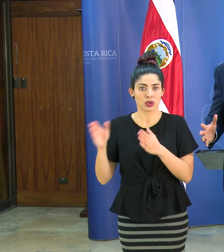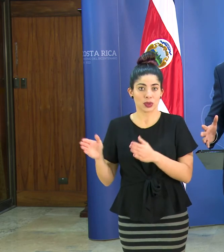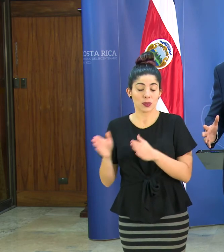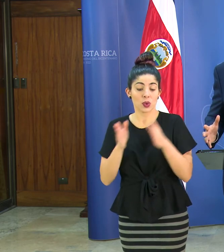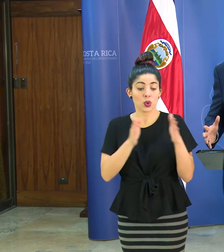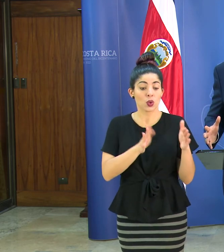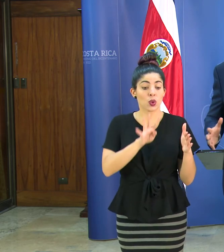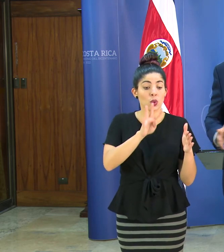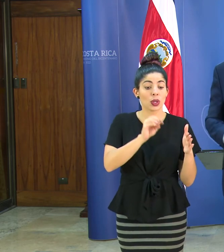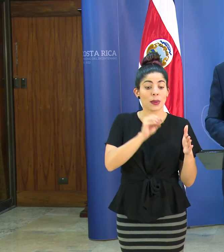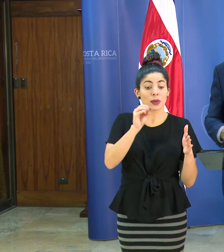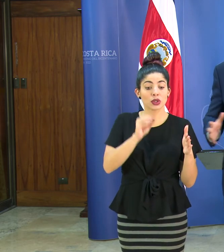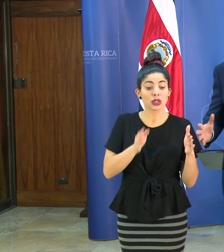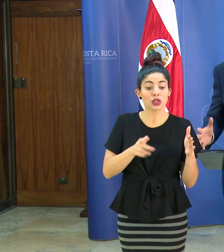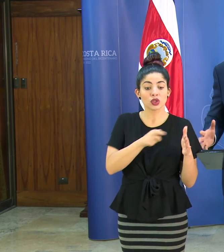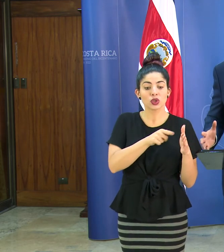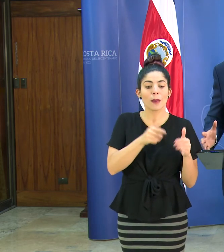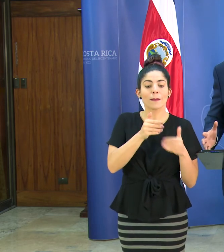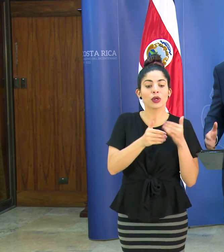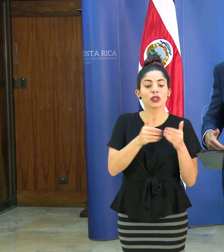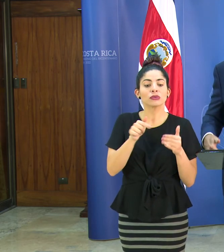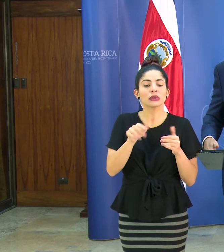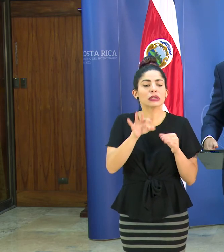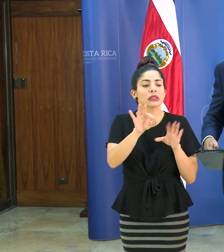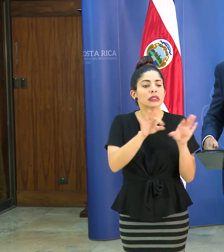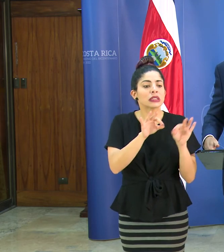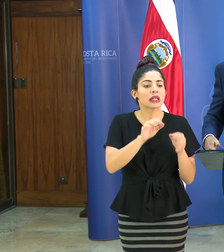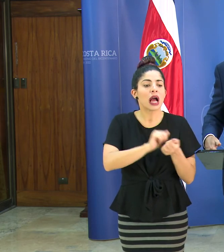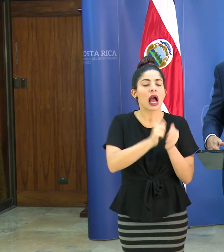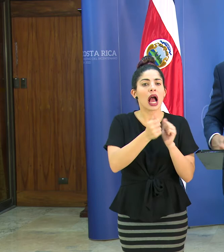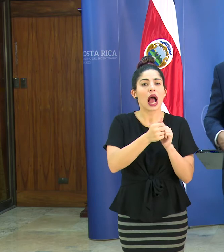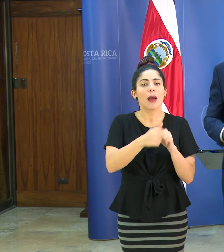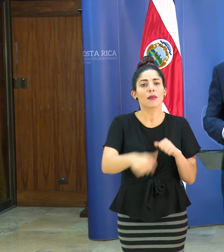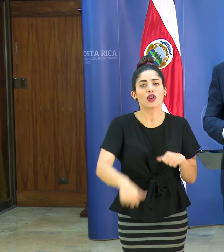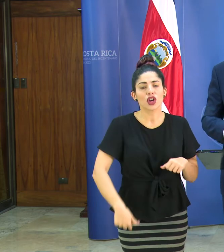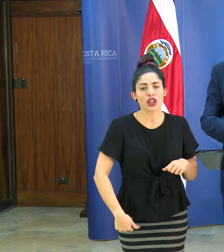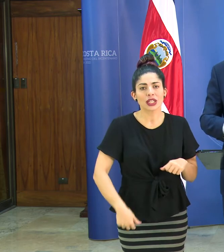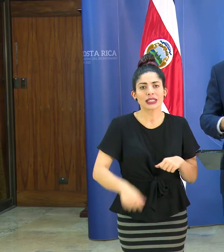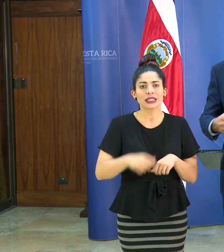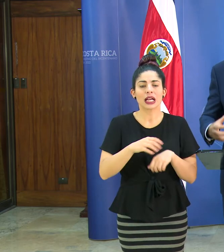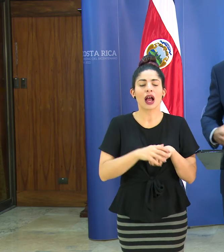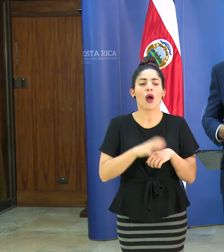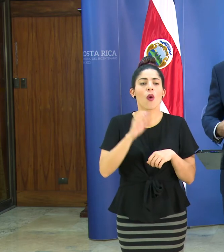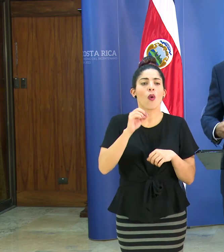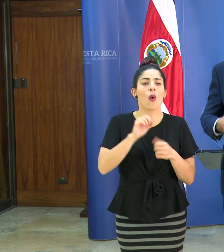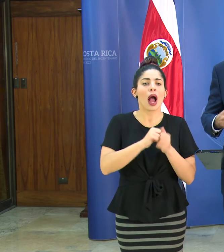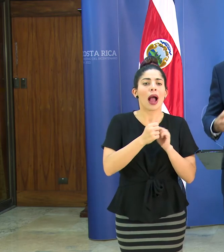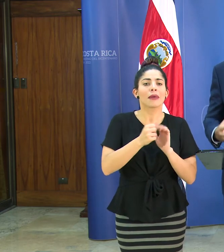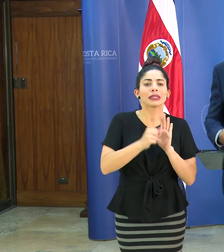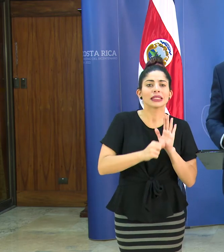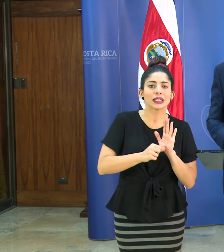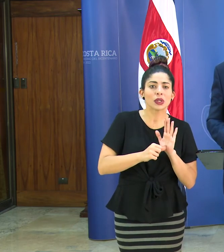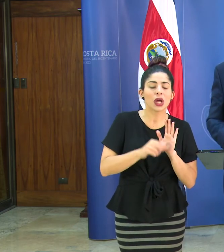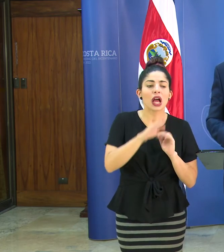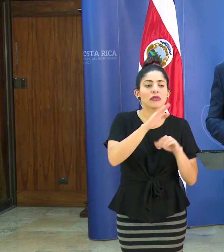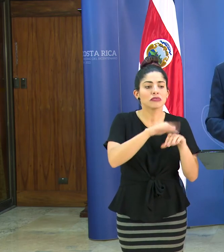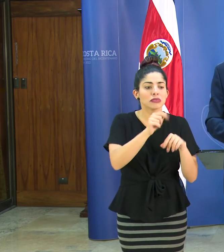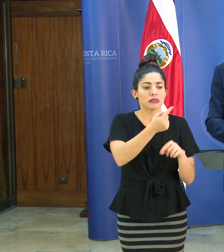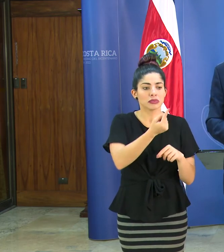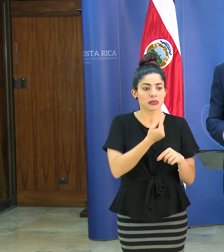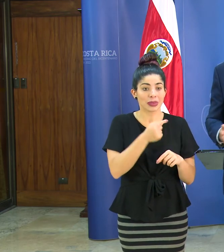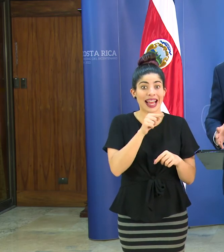otro 40% son procedimientos electivos un reemplazo de rodilla algún tipo de cirugía electiva